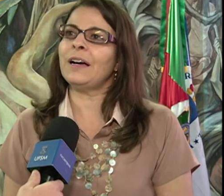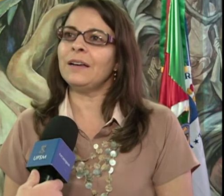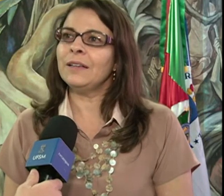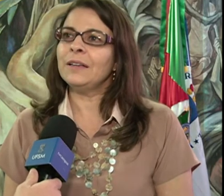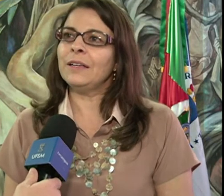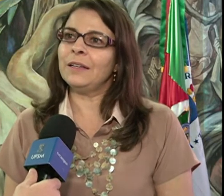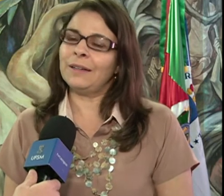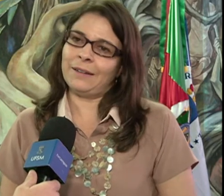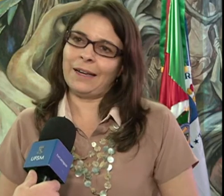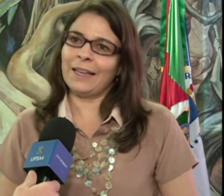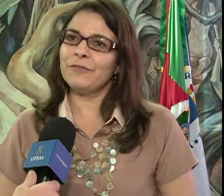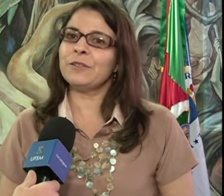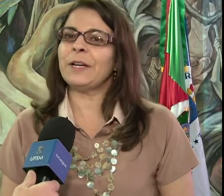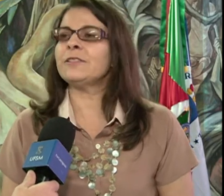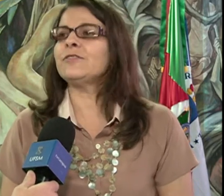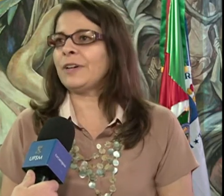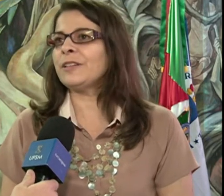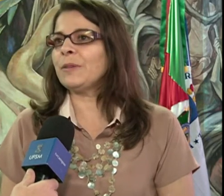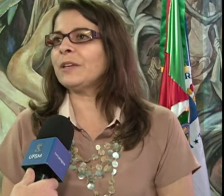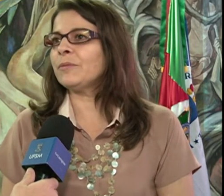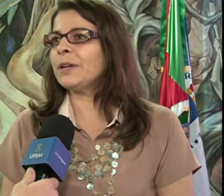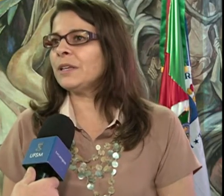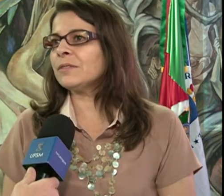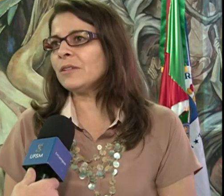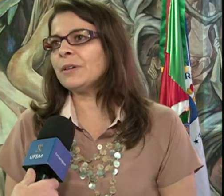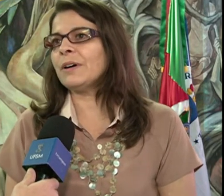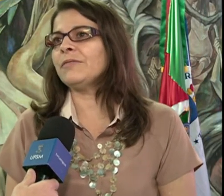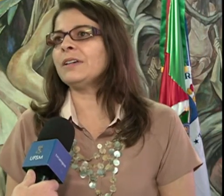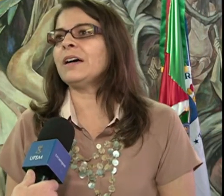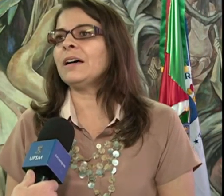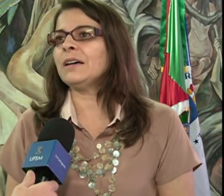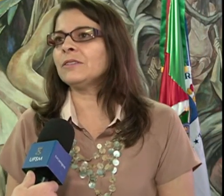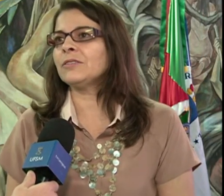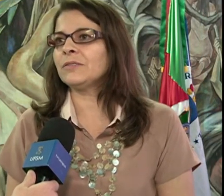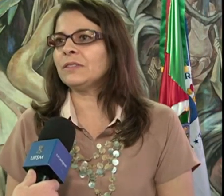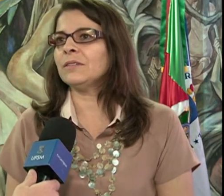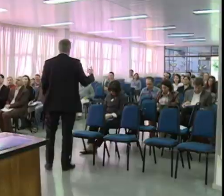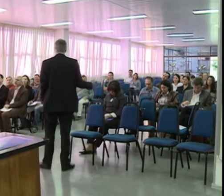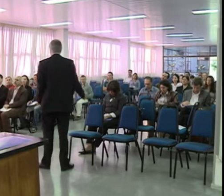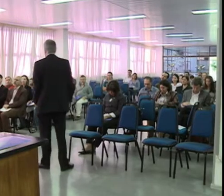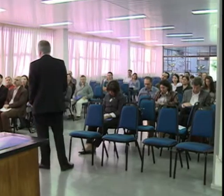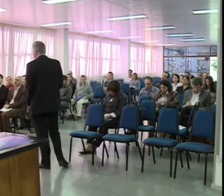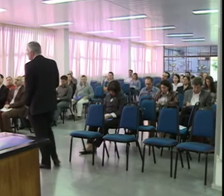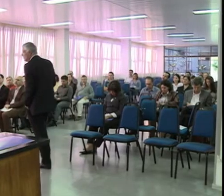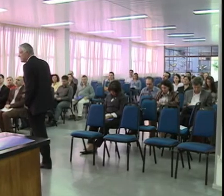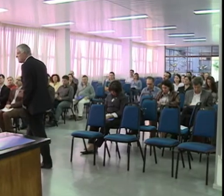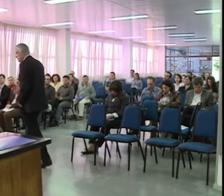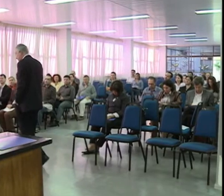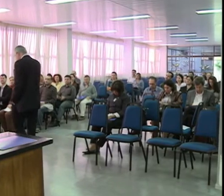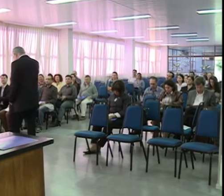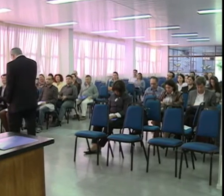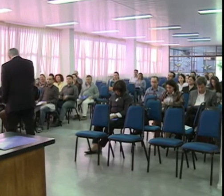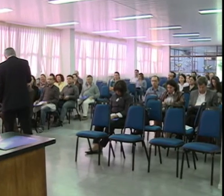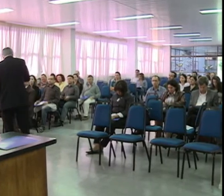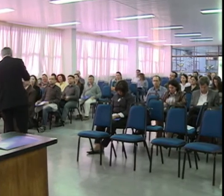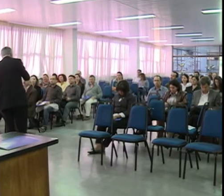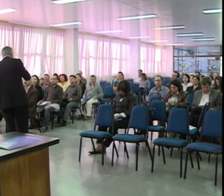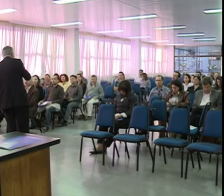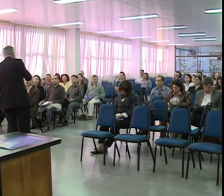e cada vez mais a gente vai trabalhando para isso, para qualificar a instituição. Uma palestra explicou a importância e o desafio que é a